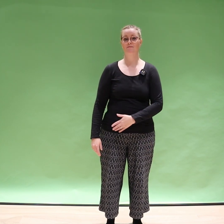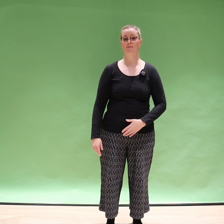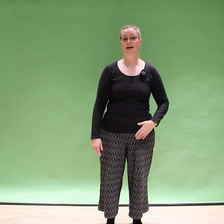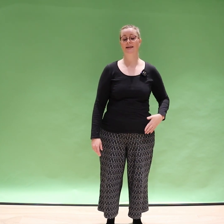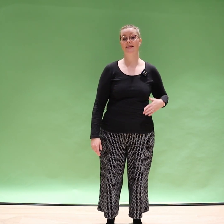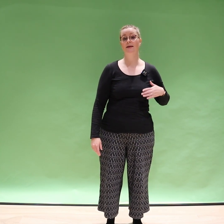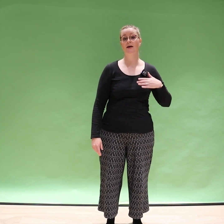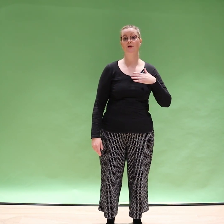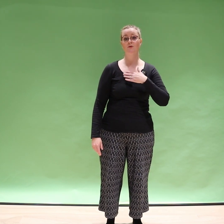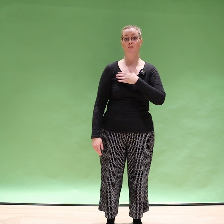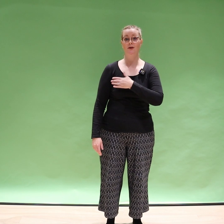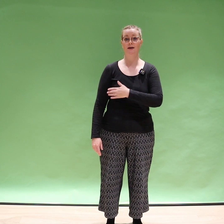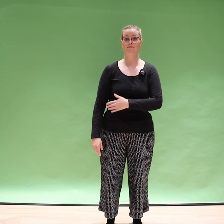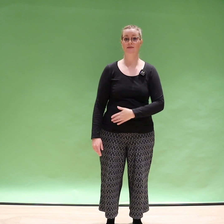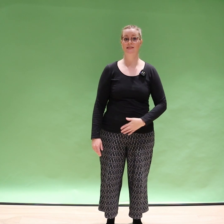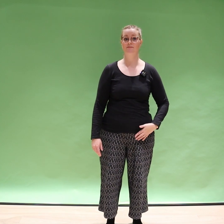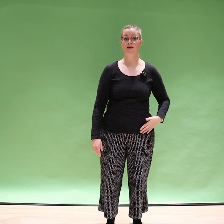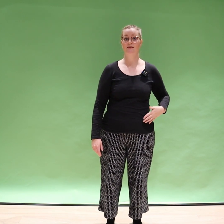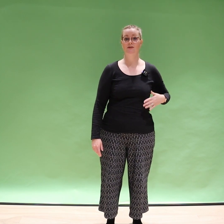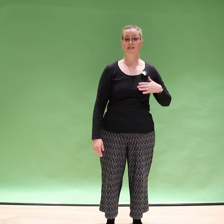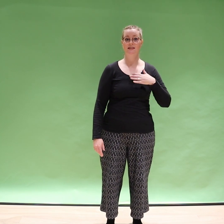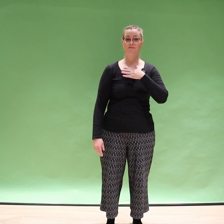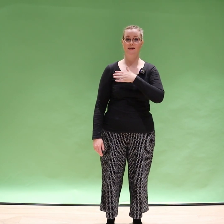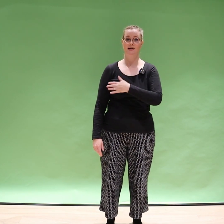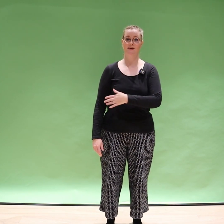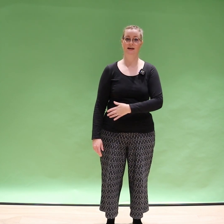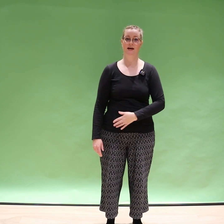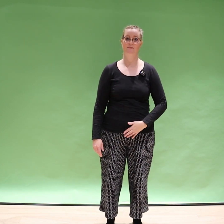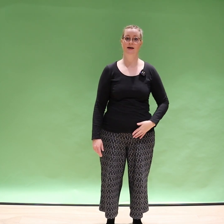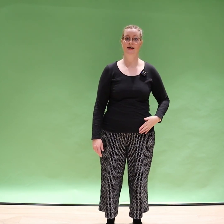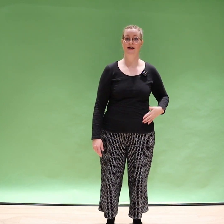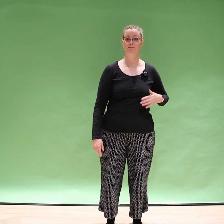lähdetään tekemään ympyrää tässä vatsan ja rintakehän päällä.